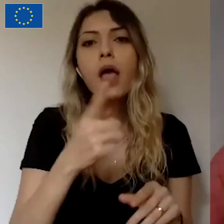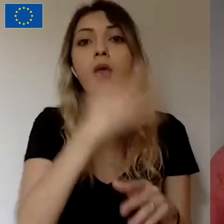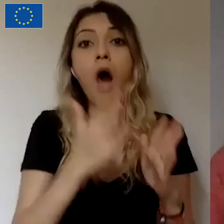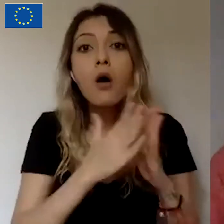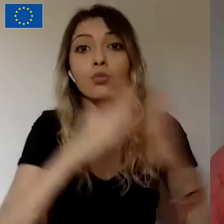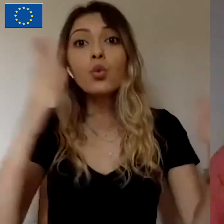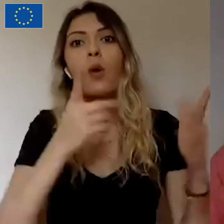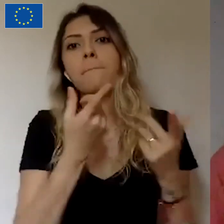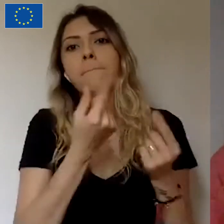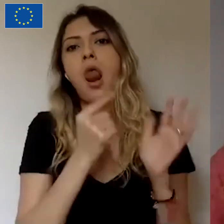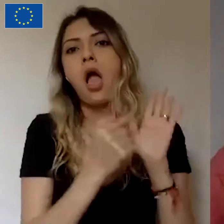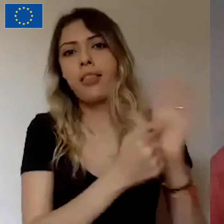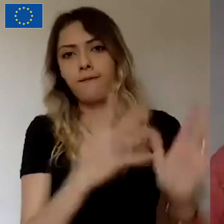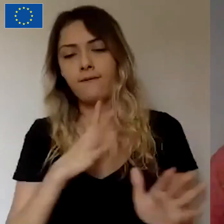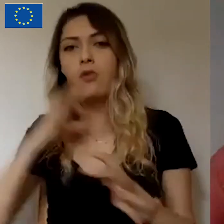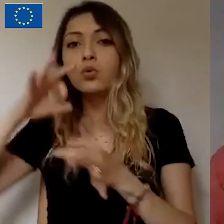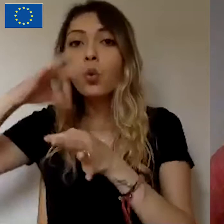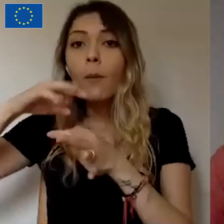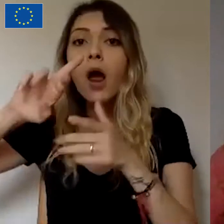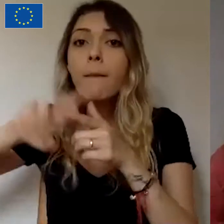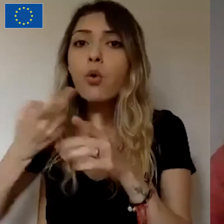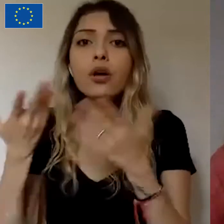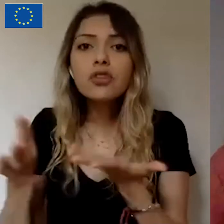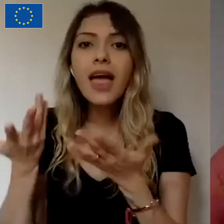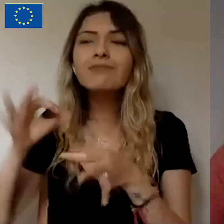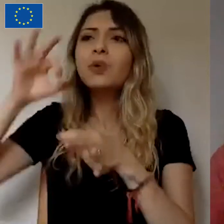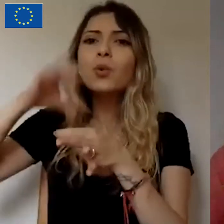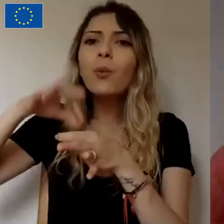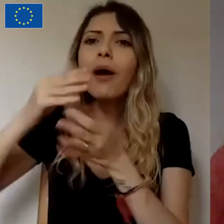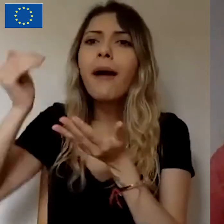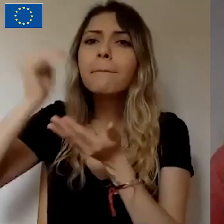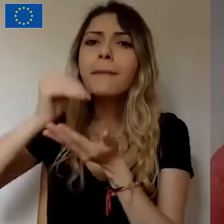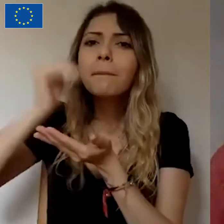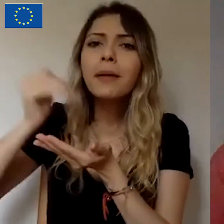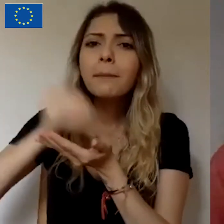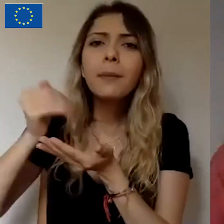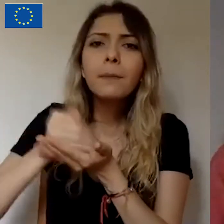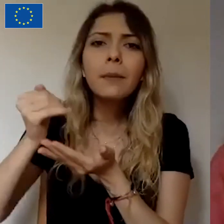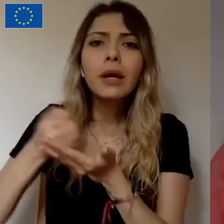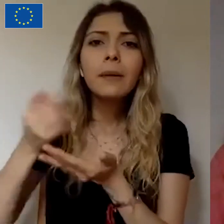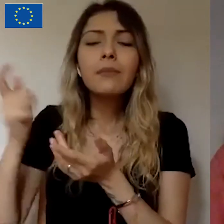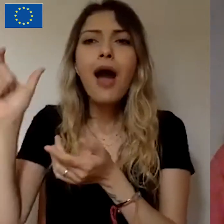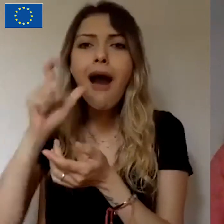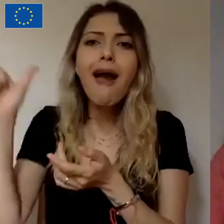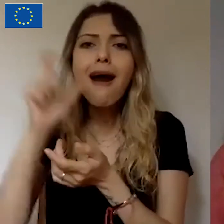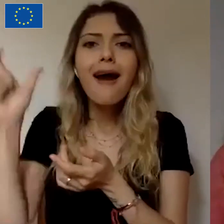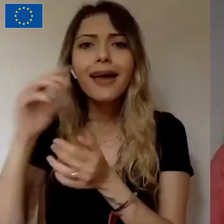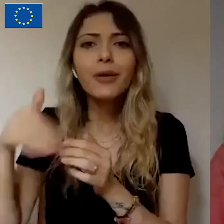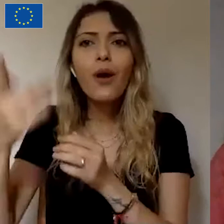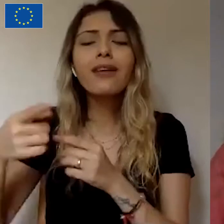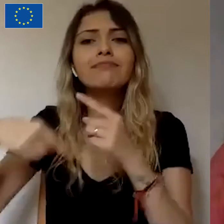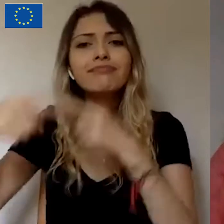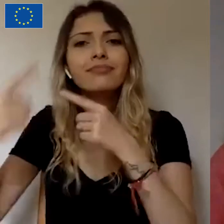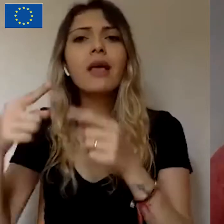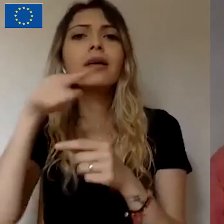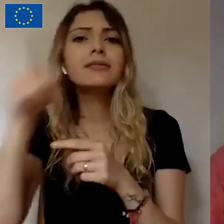proje. Kumbara projesi ise kumbaranızda bir para birikliyor ve aydan aya bu sizin hesabınıza yatıyor aslında. Her ayın ilk